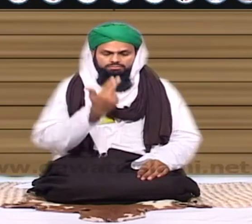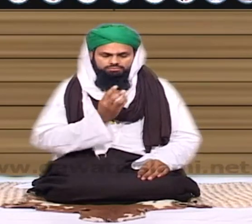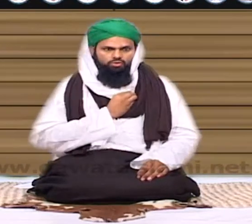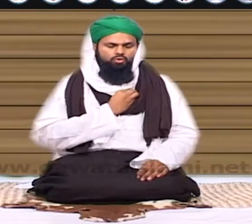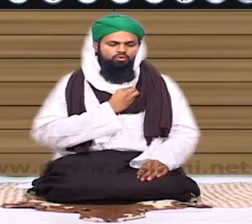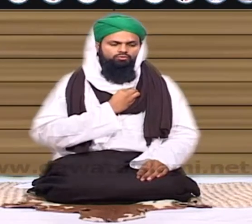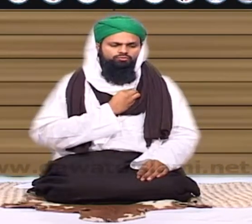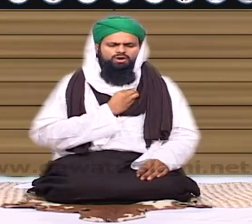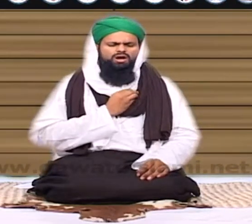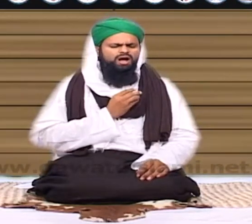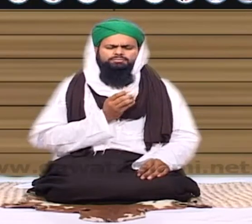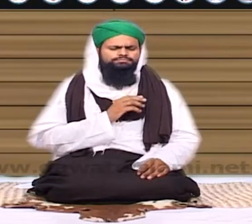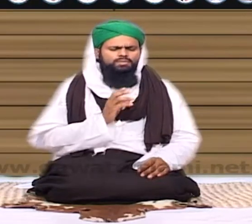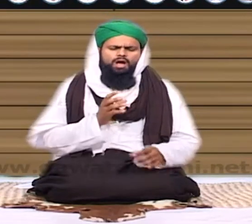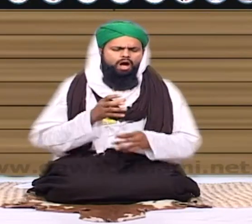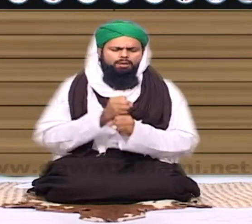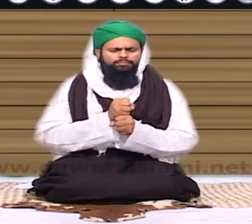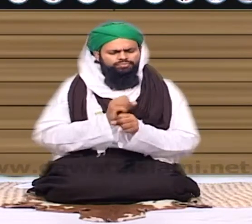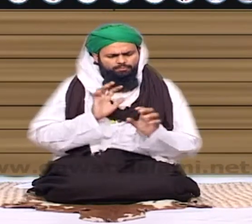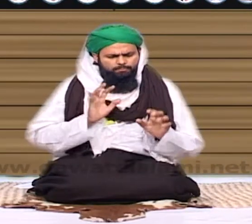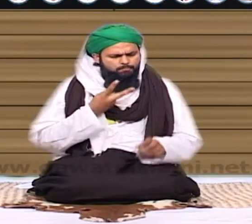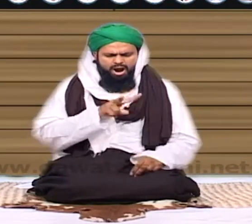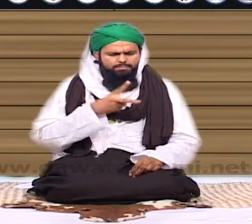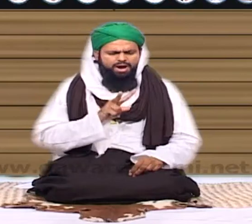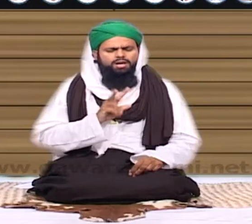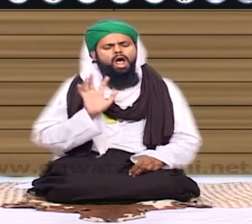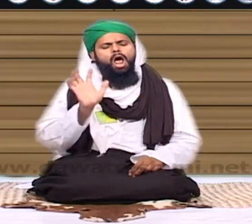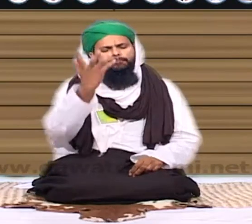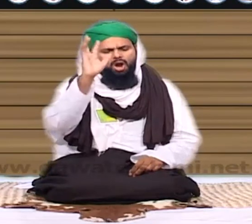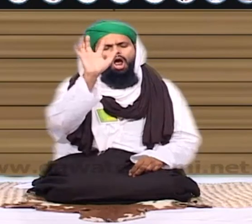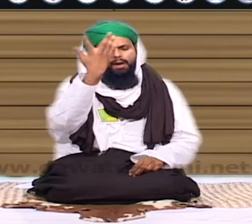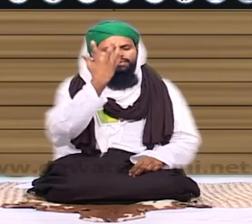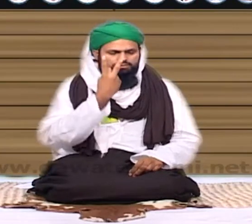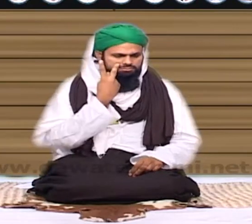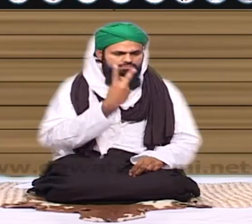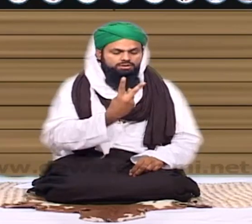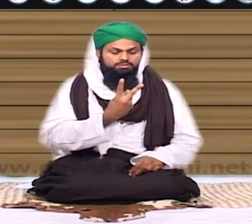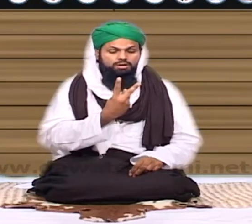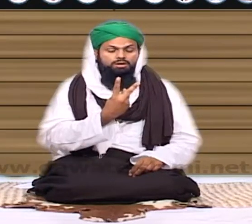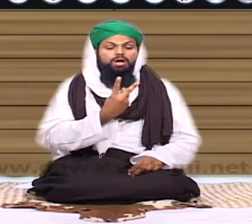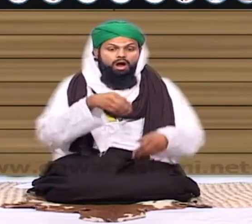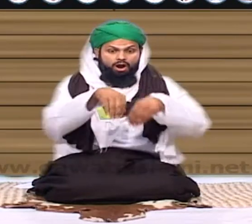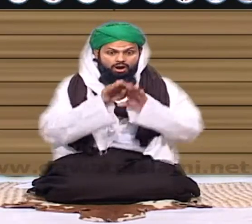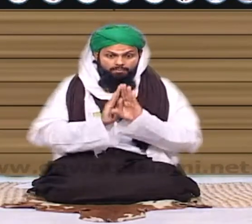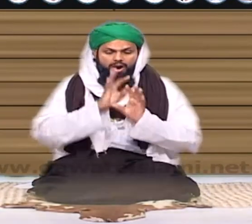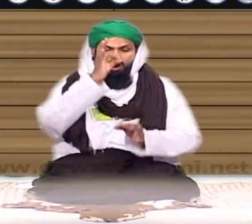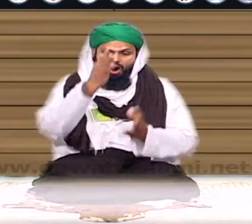عبرت کے لئے عام طور پر یہ نہیں دکھا جاتے لیکن یہ پردہ ہے اور ہم مومنیں ہمیں ایمان لانا حدیث میں آیا